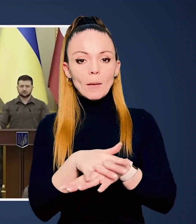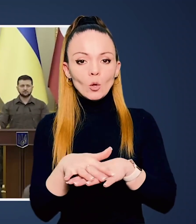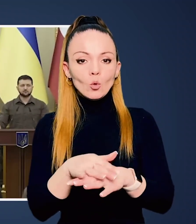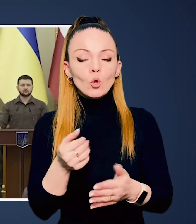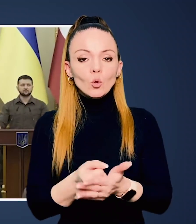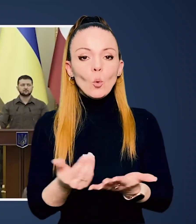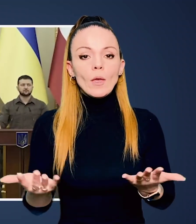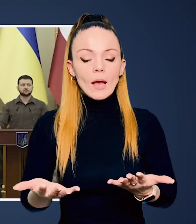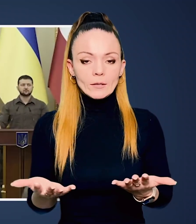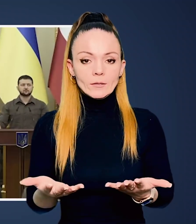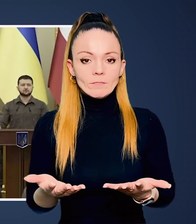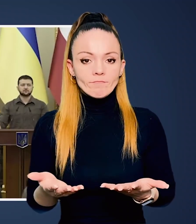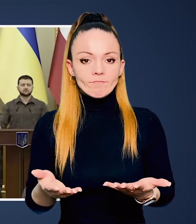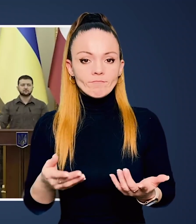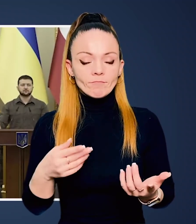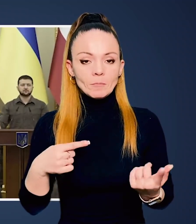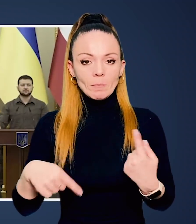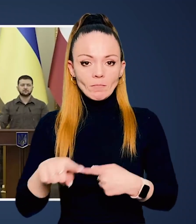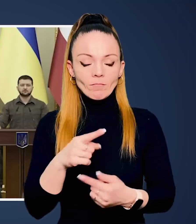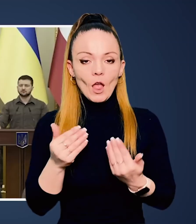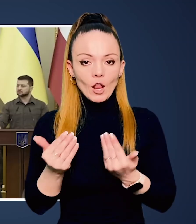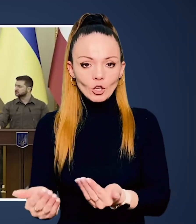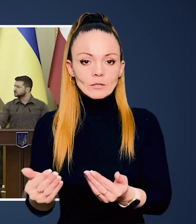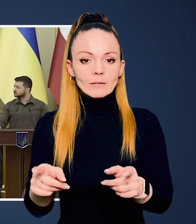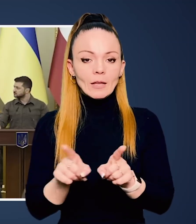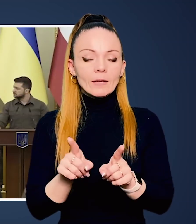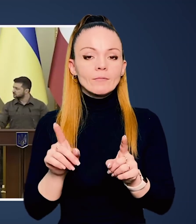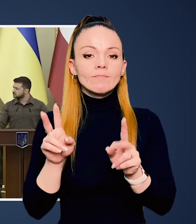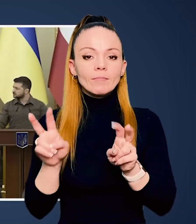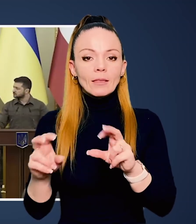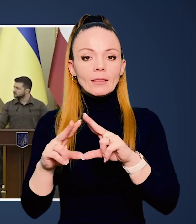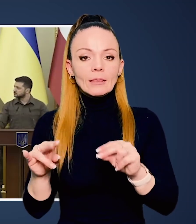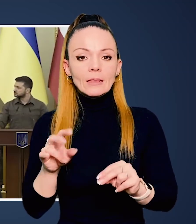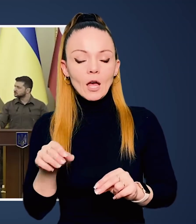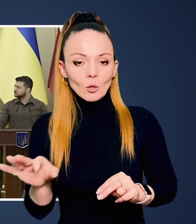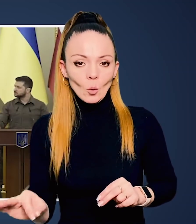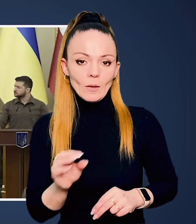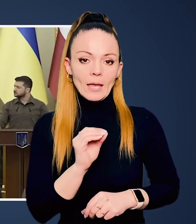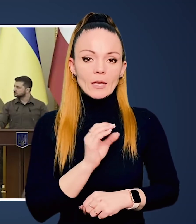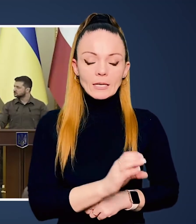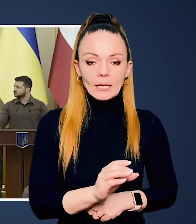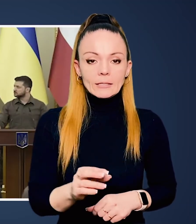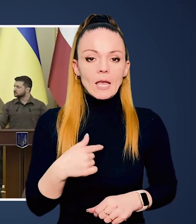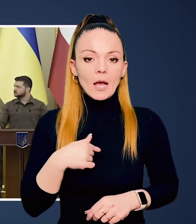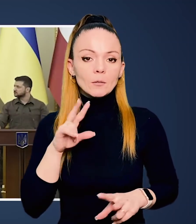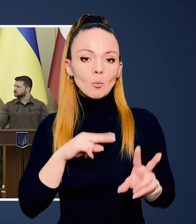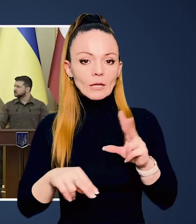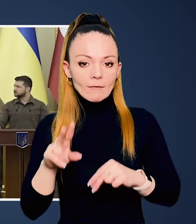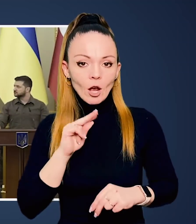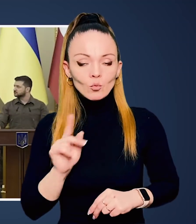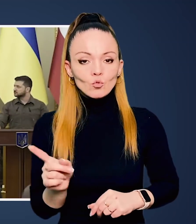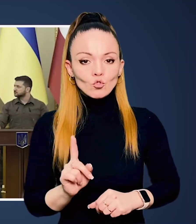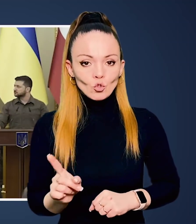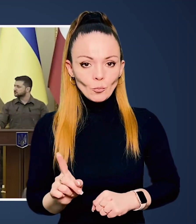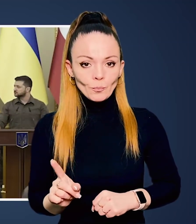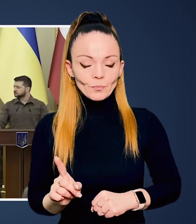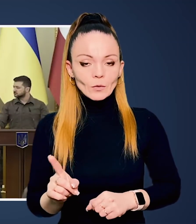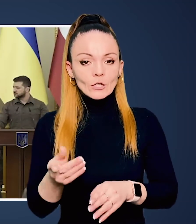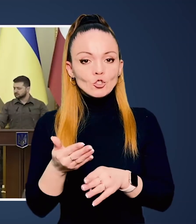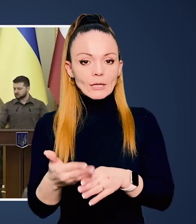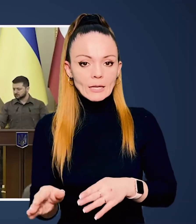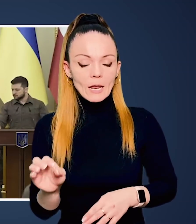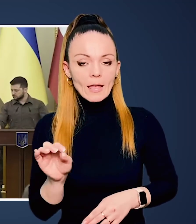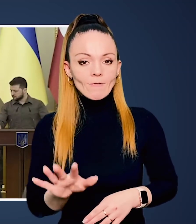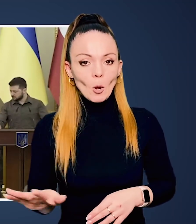Америки, а також спільнотами, до яких належимо, таких як НАТО і ЄС. Я сподіваюся,